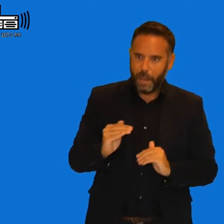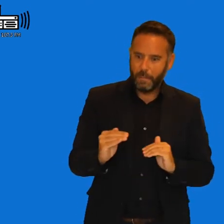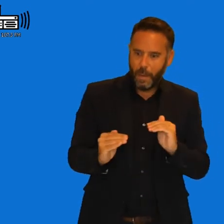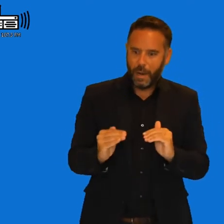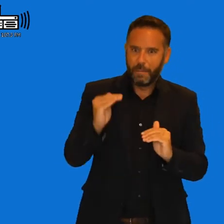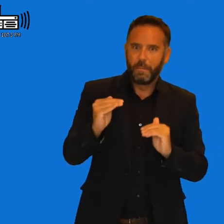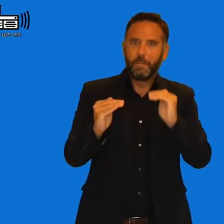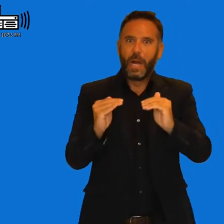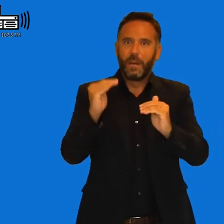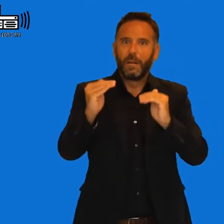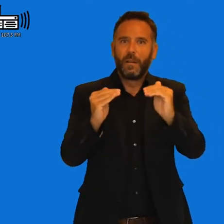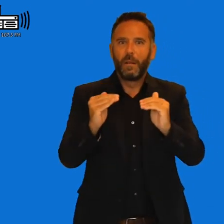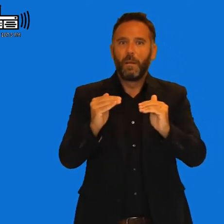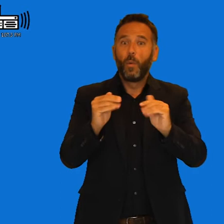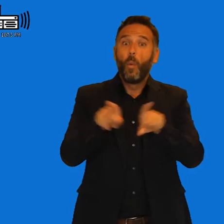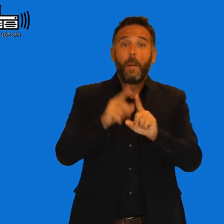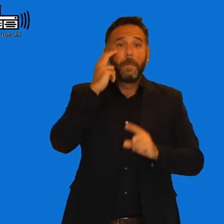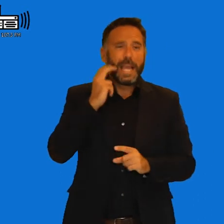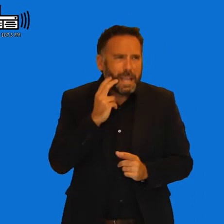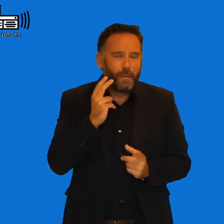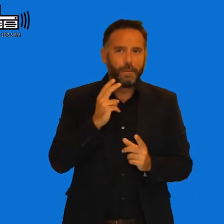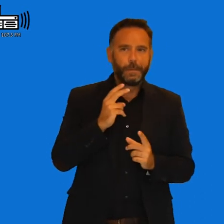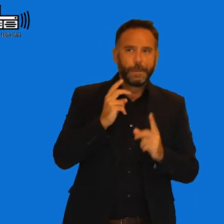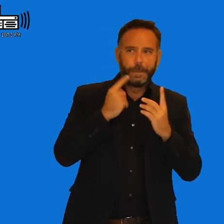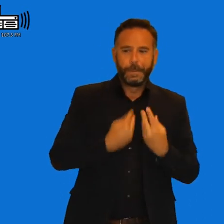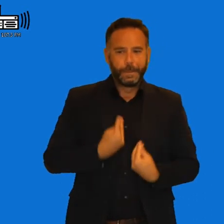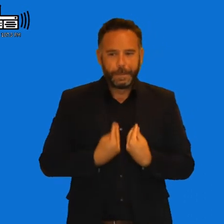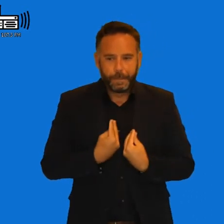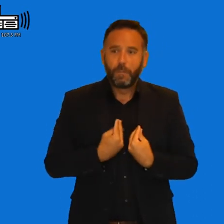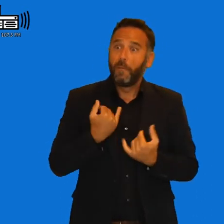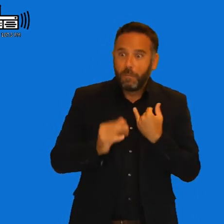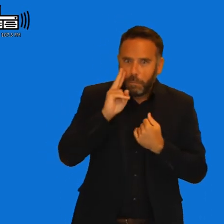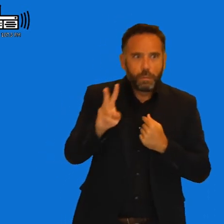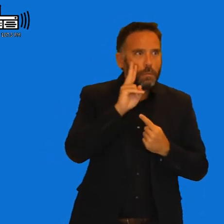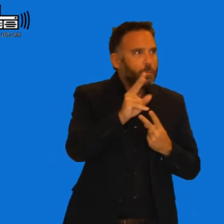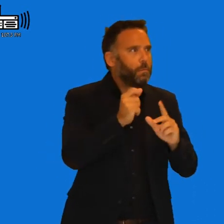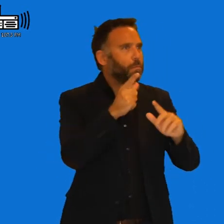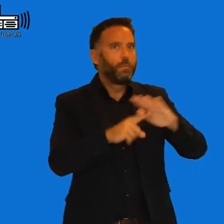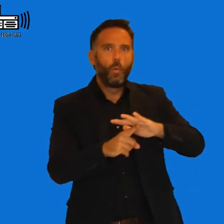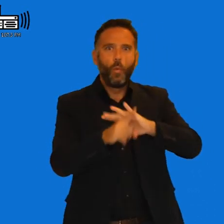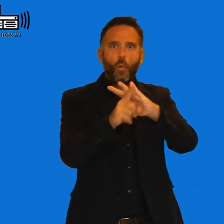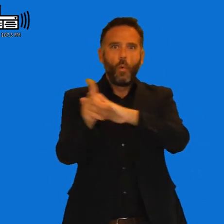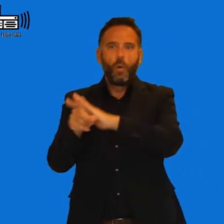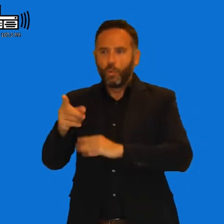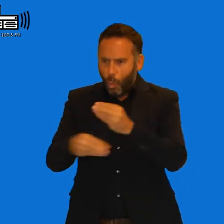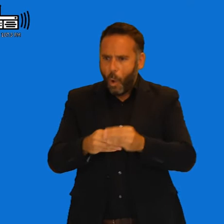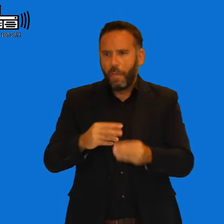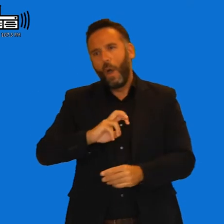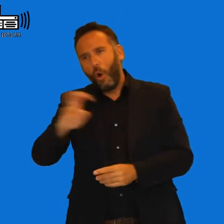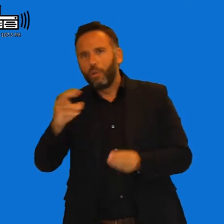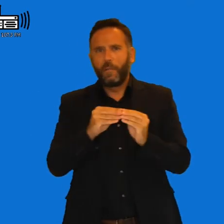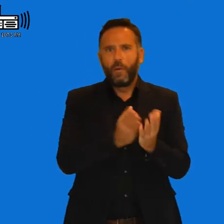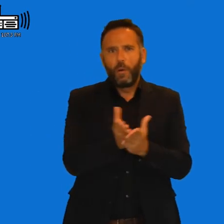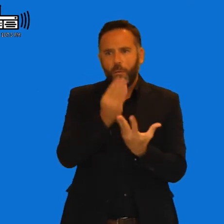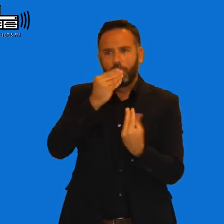no hace por miedo a... a no atreverse y cuando ve que, que, que, oye, pues mira, pues yo hago esto de tal manera. Claro, claro. ayuda